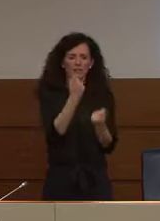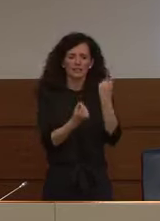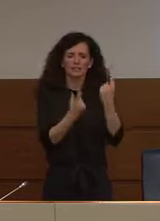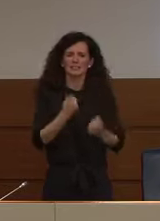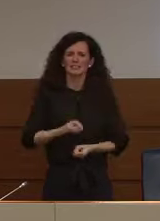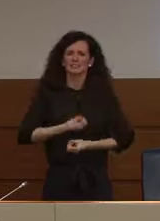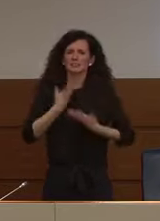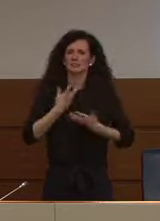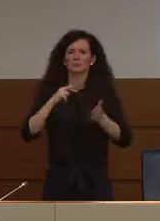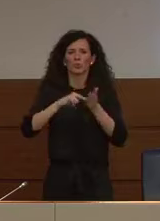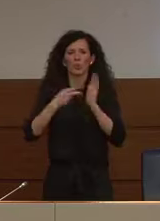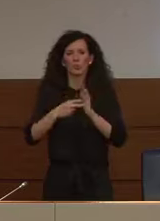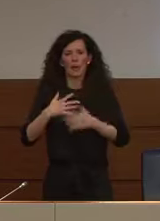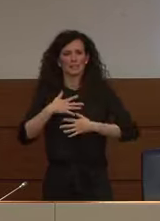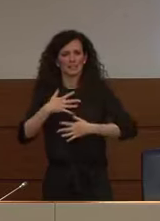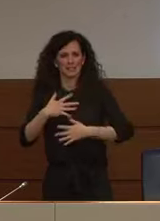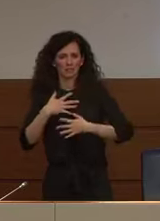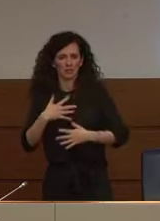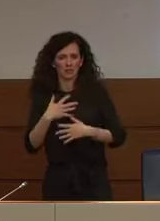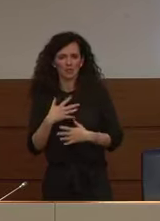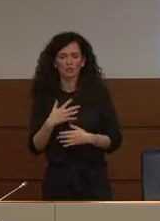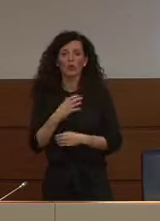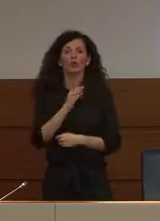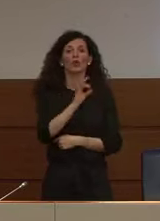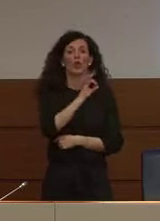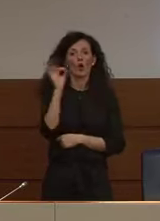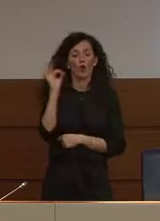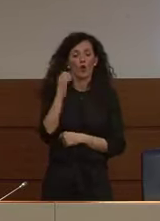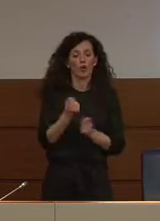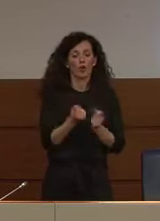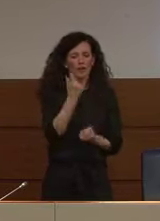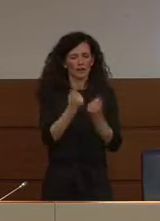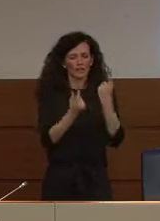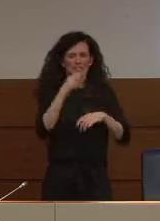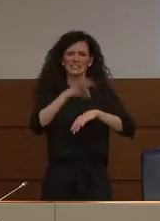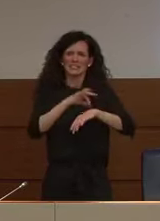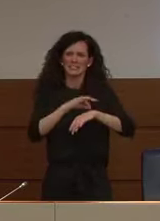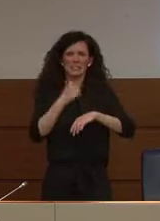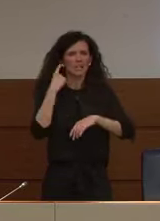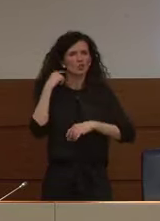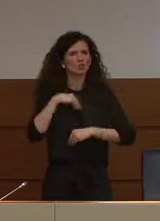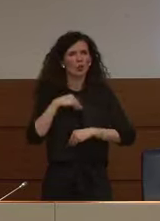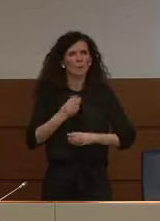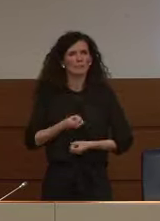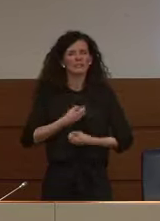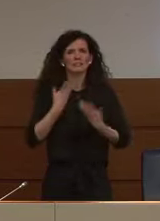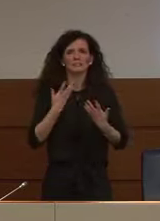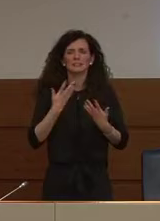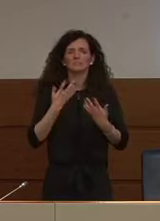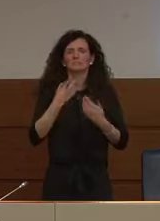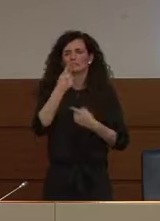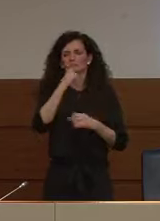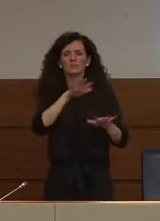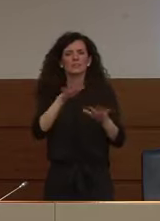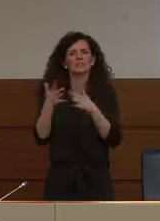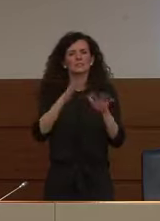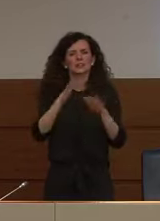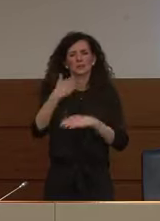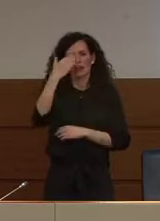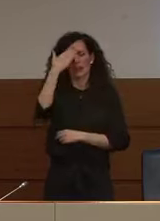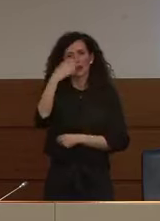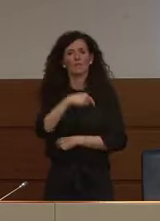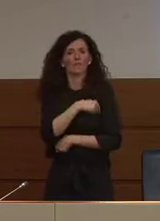oppure che anche in presenza di sintomi chiamiamoli simili influenzali per